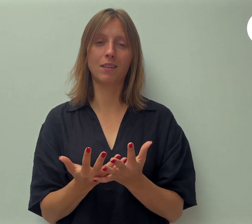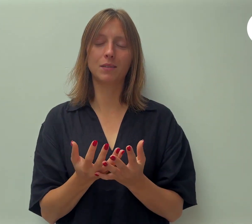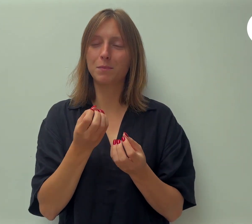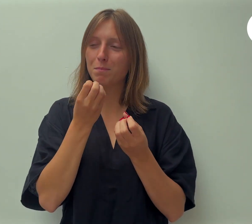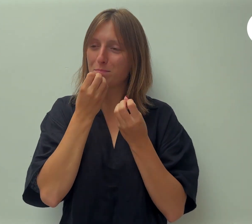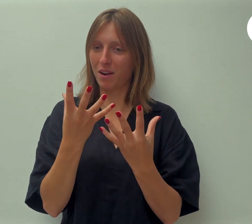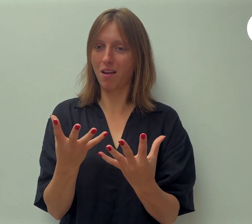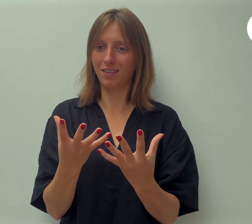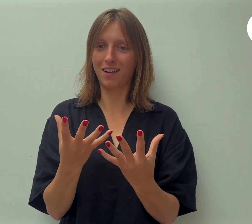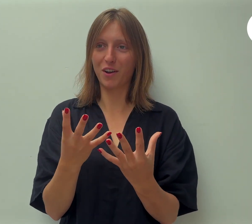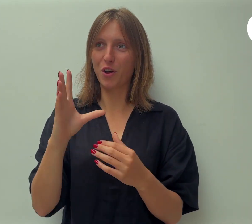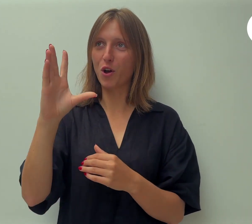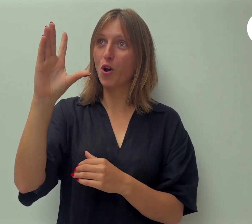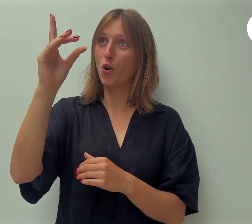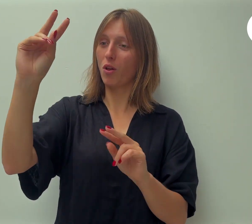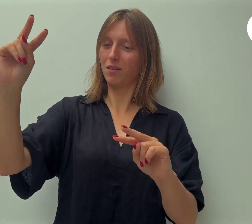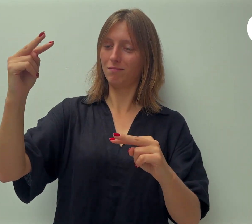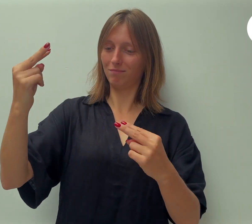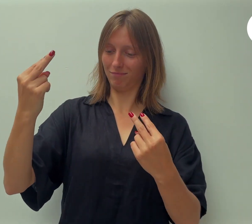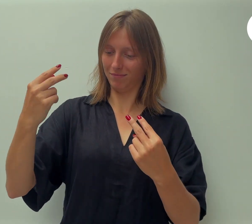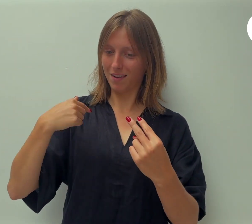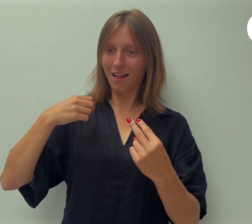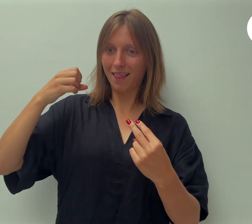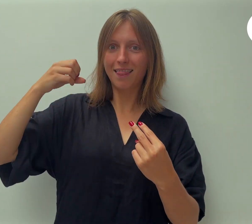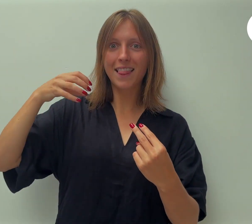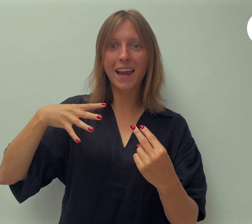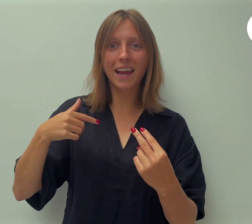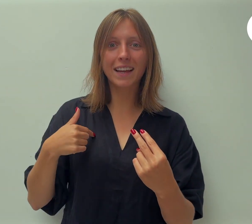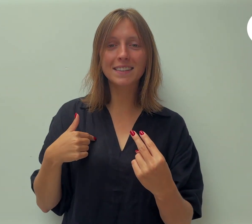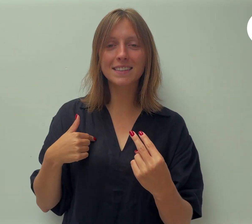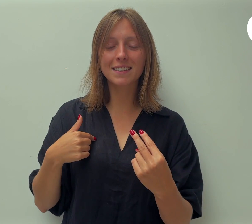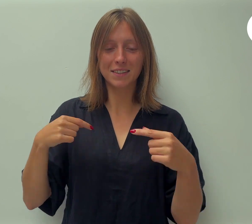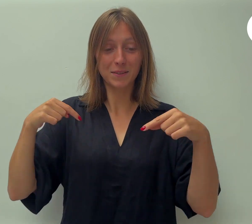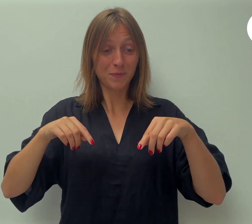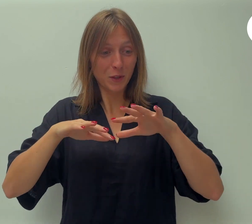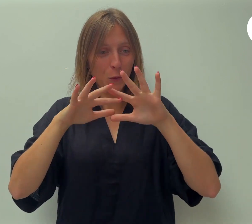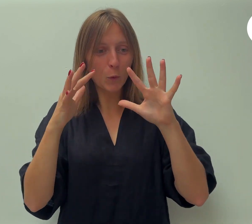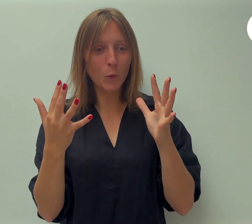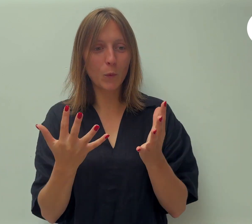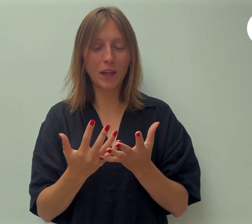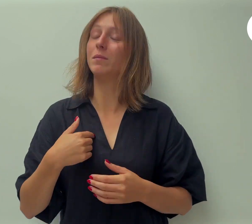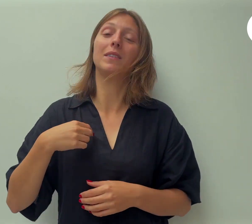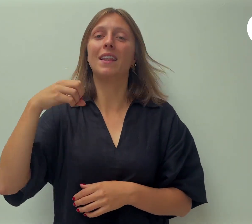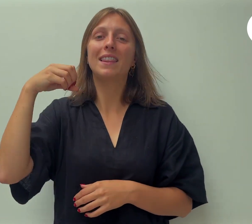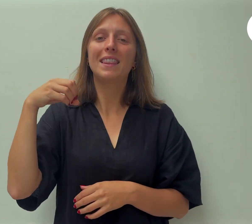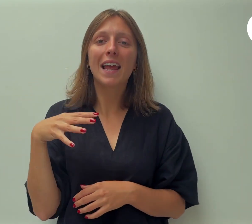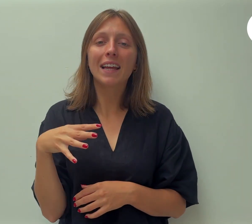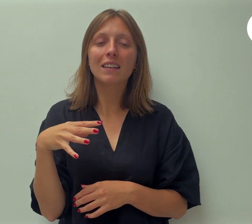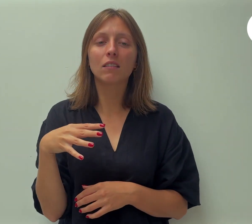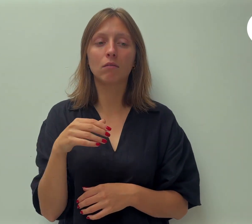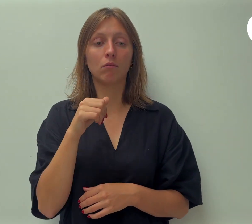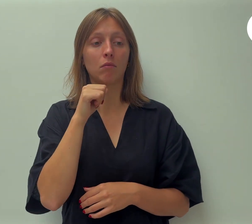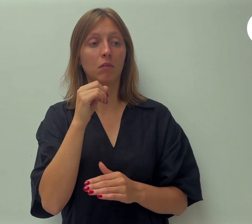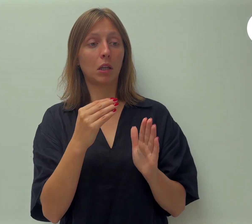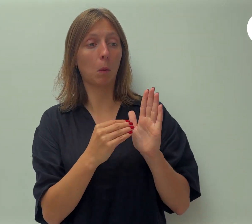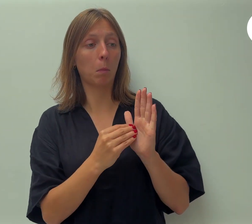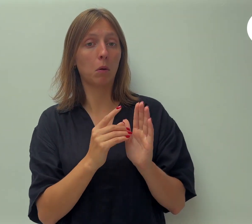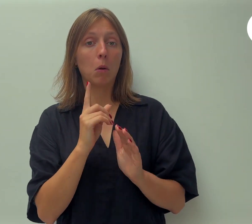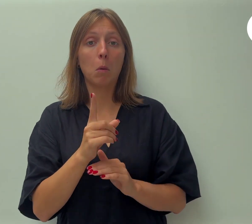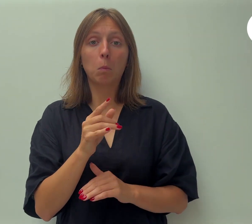lezen hoe God naar ons kijkt? We zijn een licht in deze wereld. Er staat niet dat we iets moeten doen om zichtbaar te